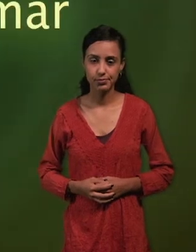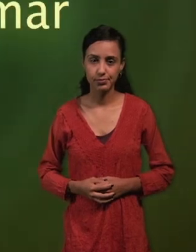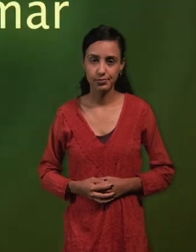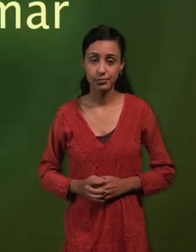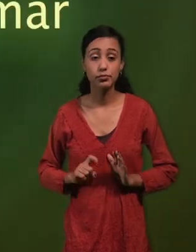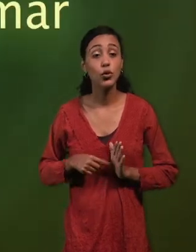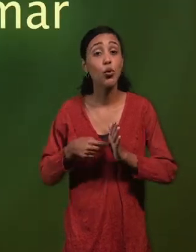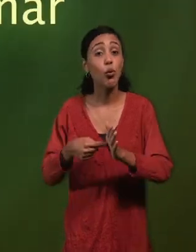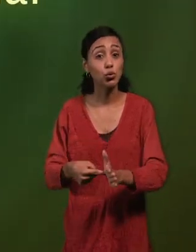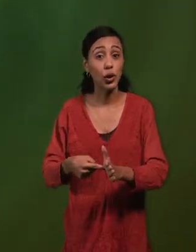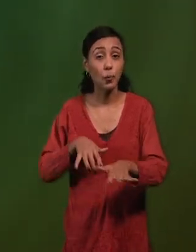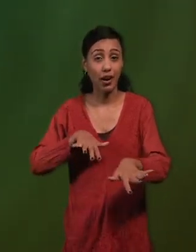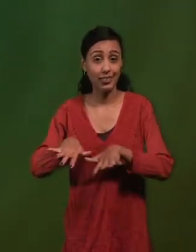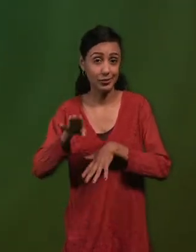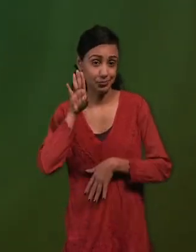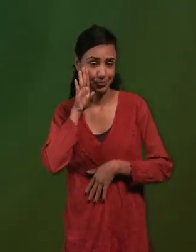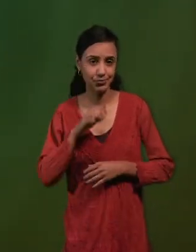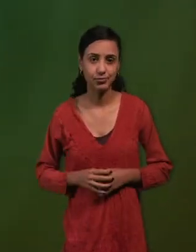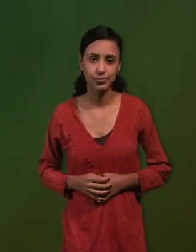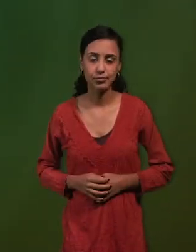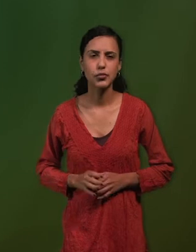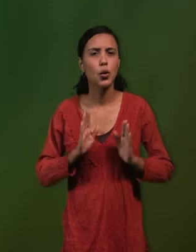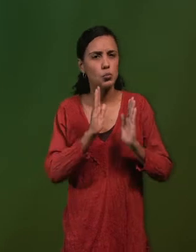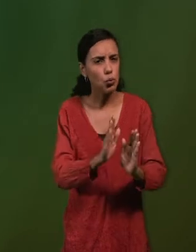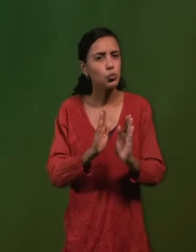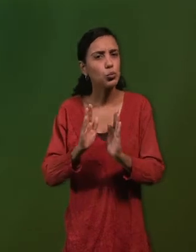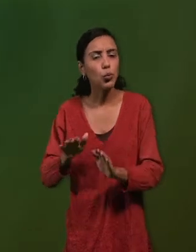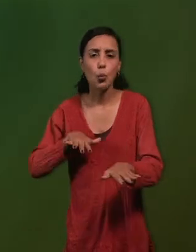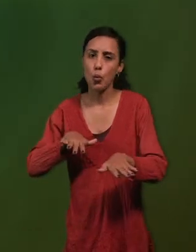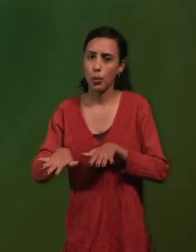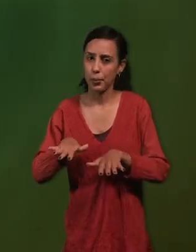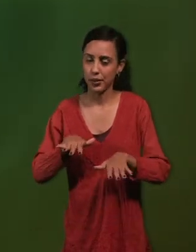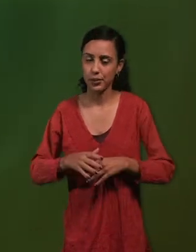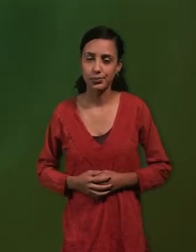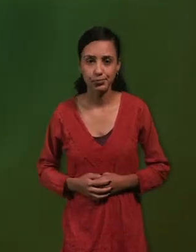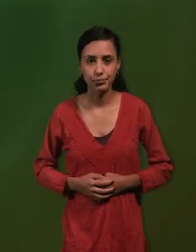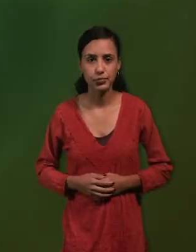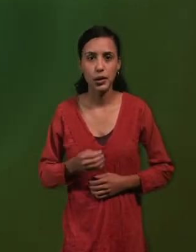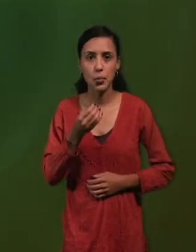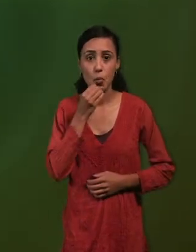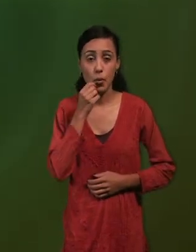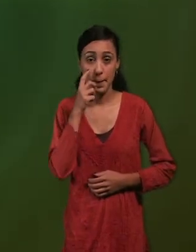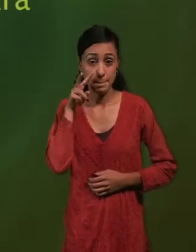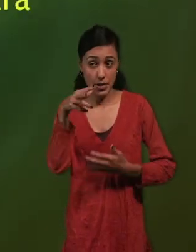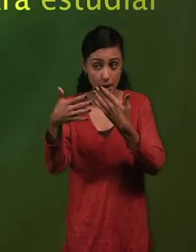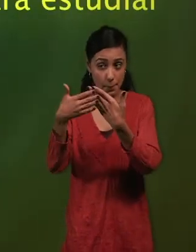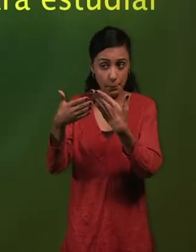Consejos para animar. Dosifica los movimientos de tu personaje. Puedes mirarte en un espejo para estudiar las